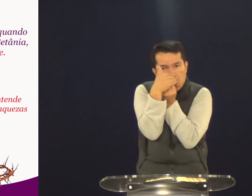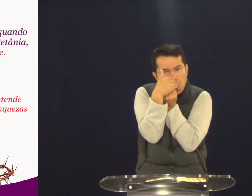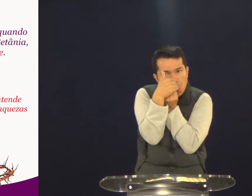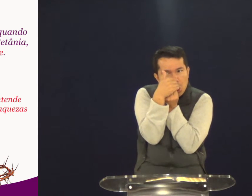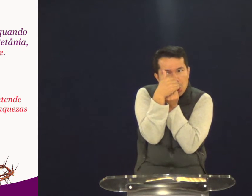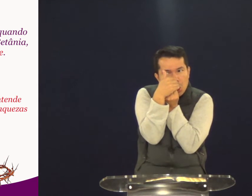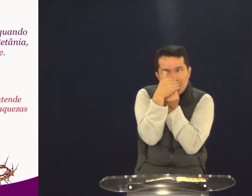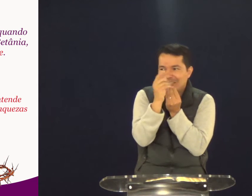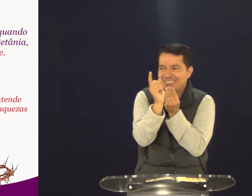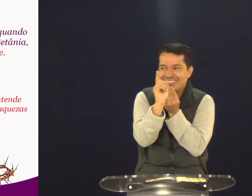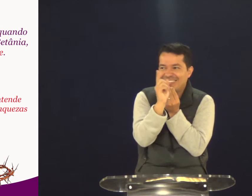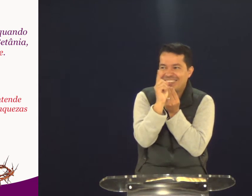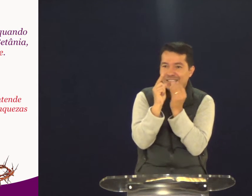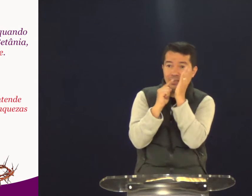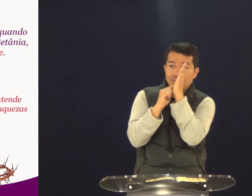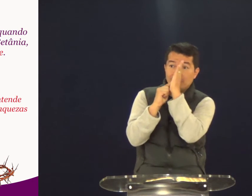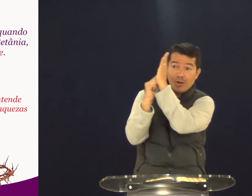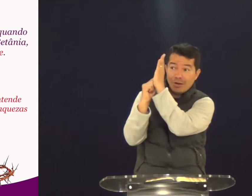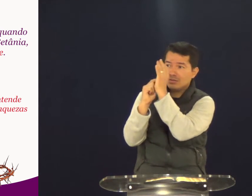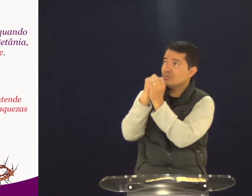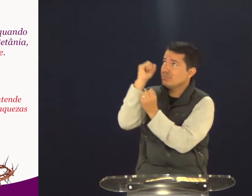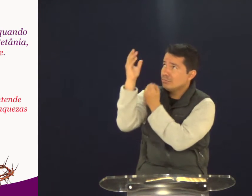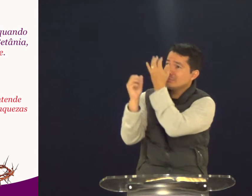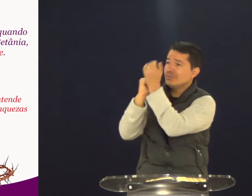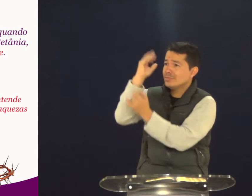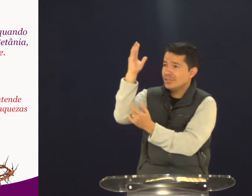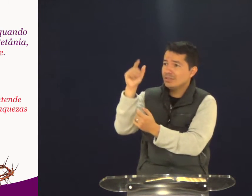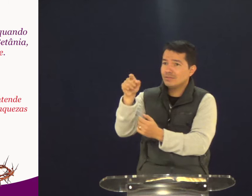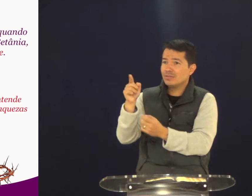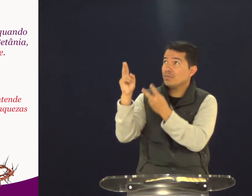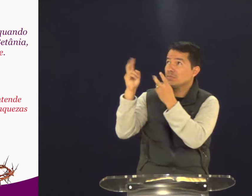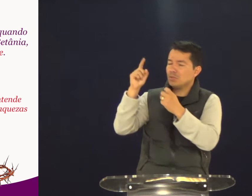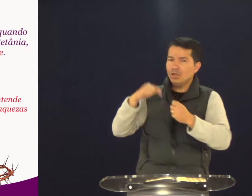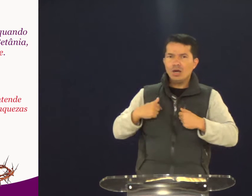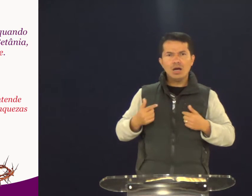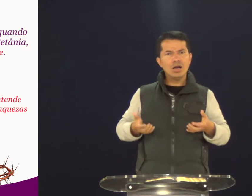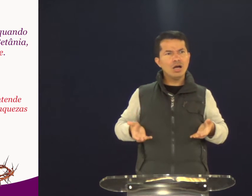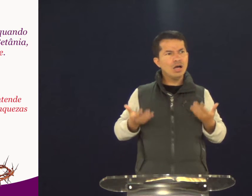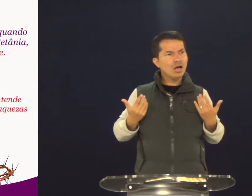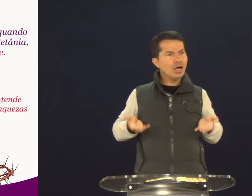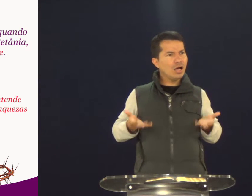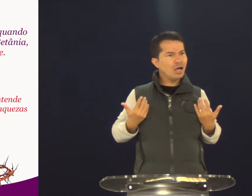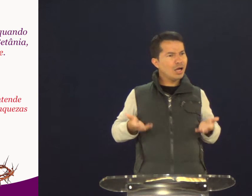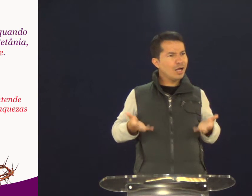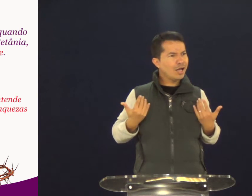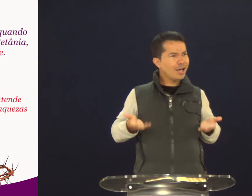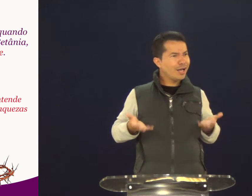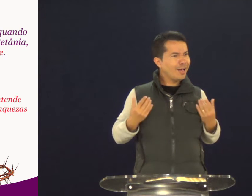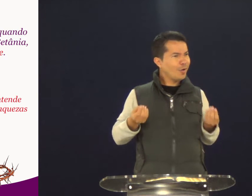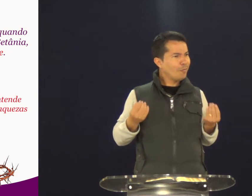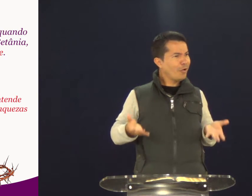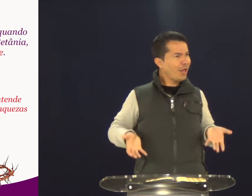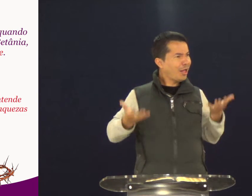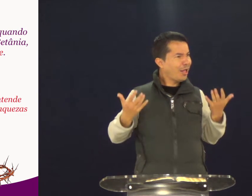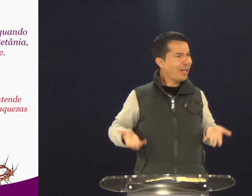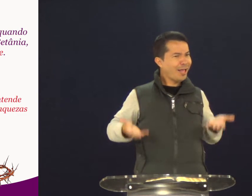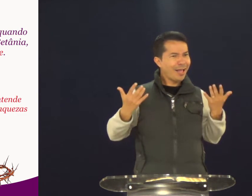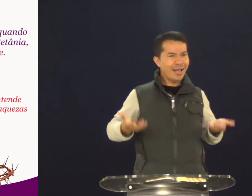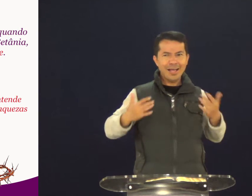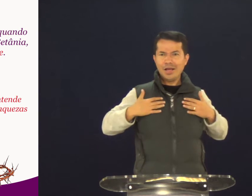Você não pode esconder nada dEle. Jesus conhece tudo. E você pode entregar tudo a Jesus. E